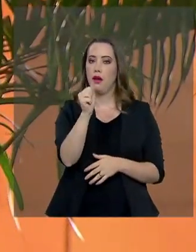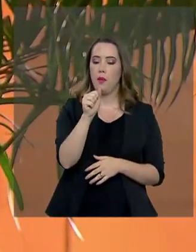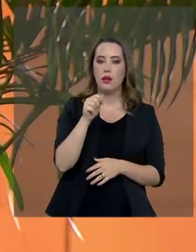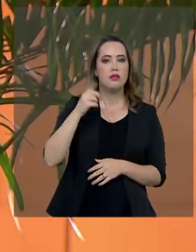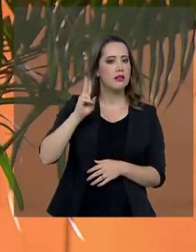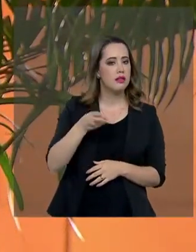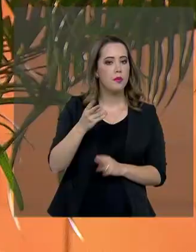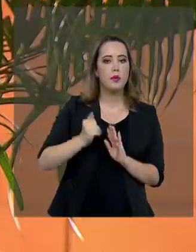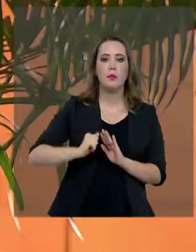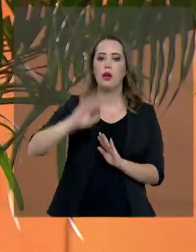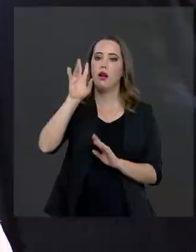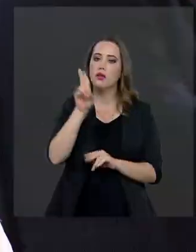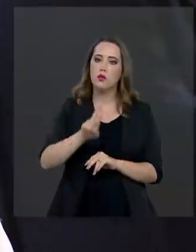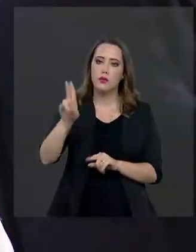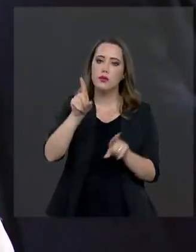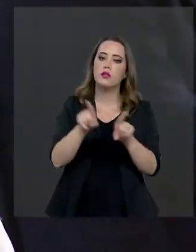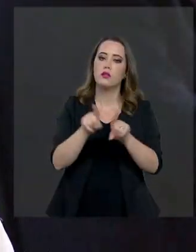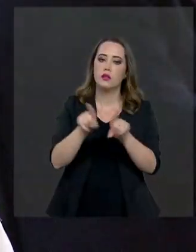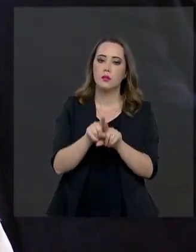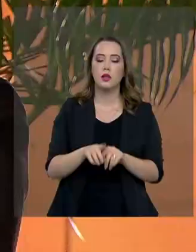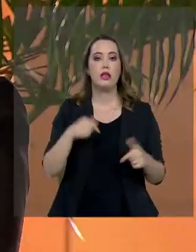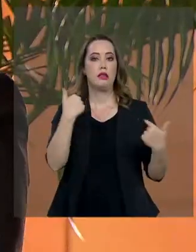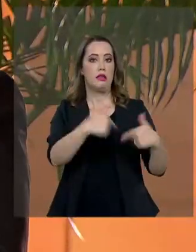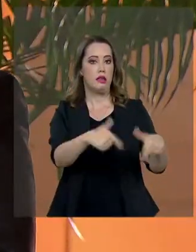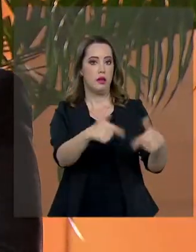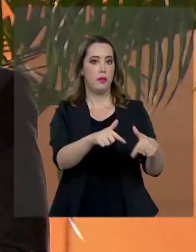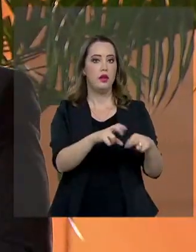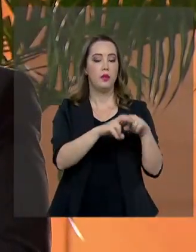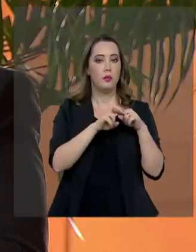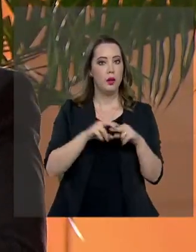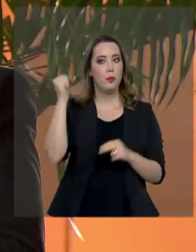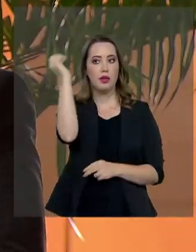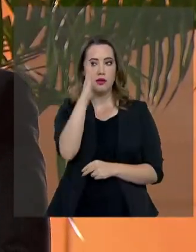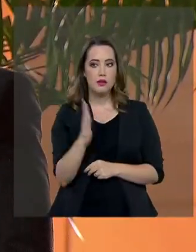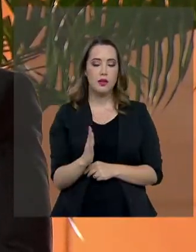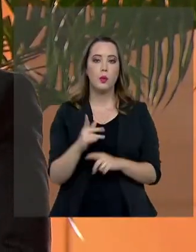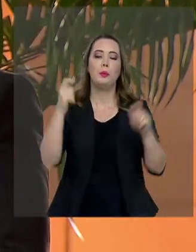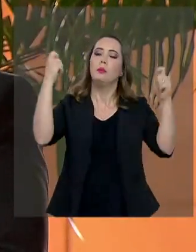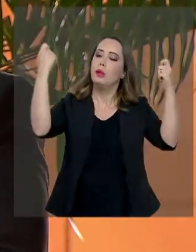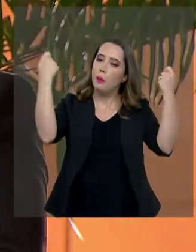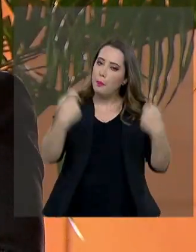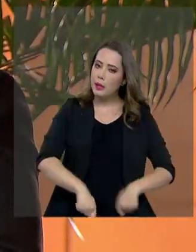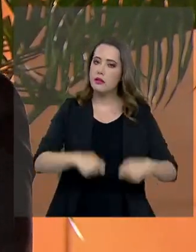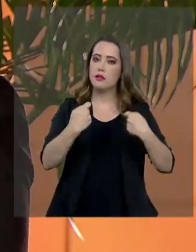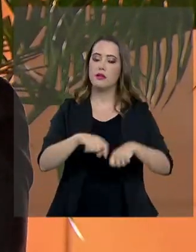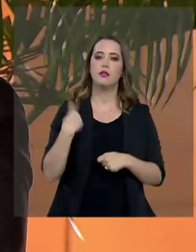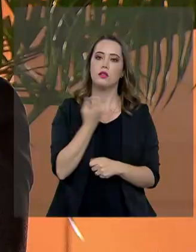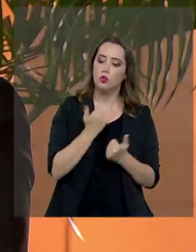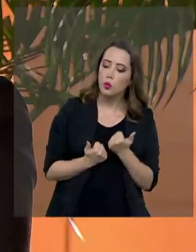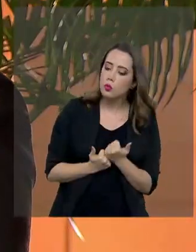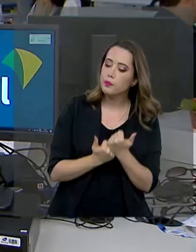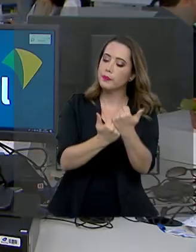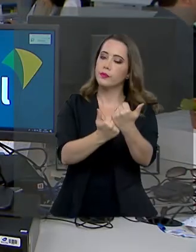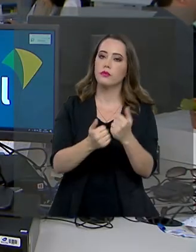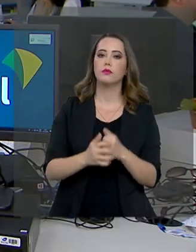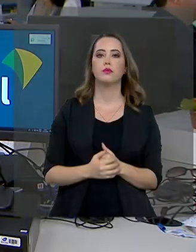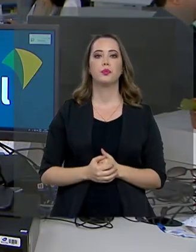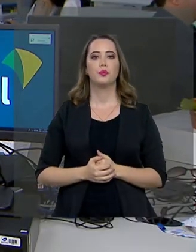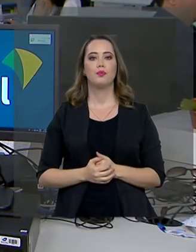as universidades também, trabalhando por um Brasil que precisa da nossa colaboração.